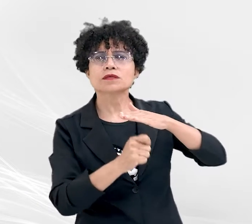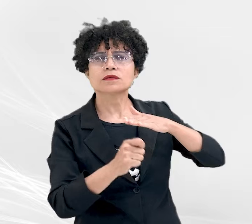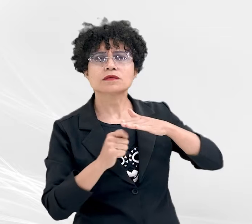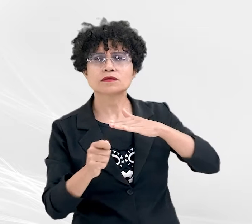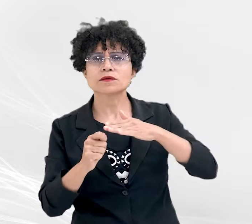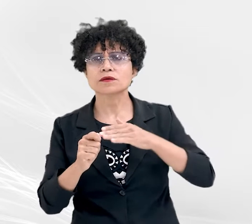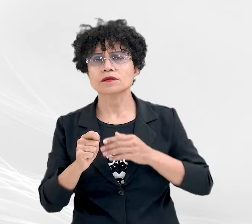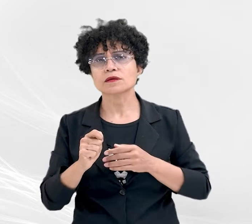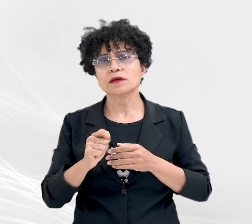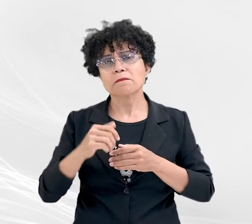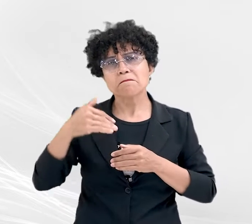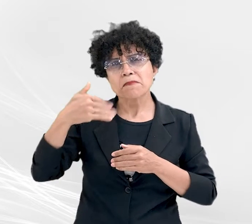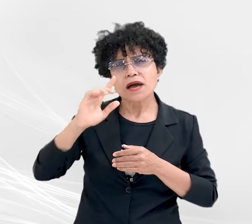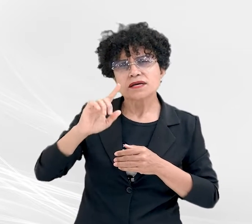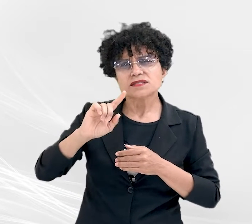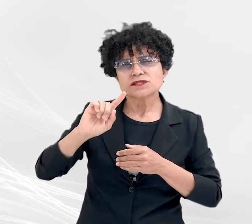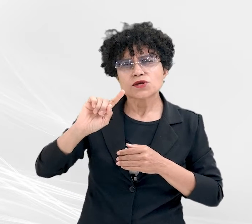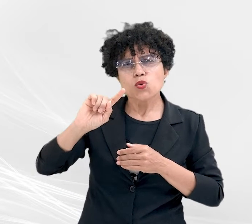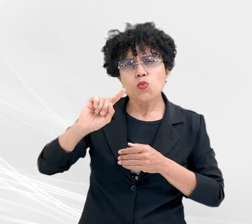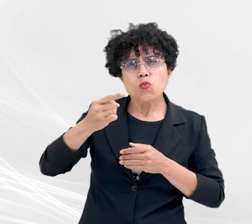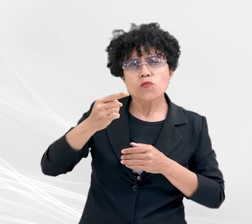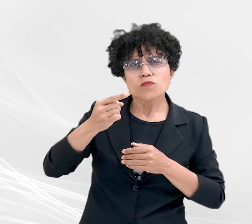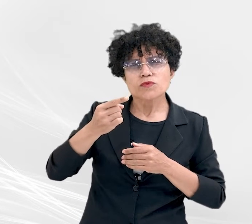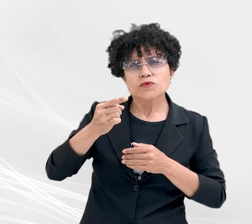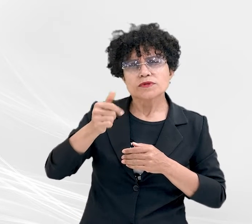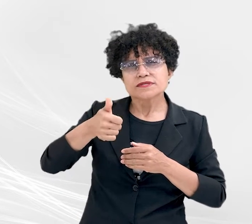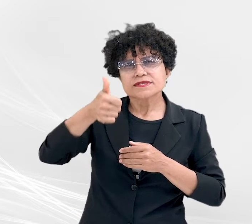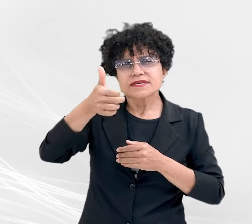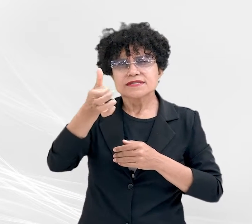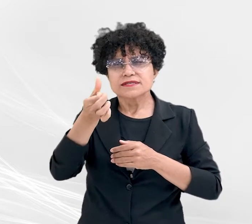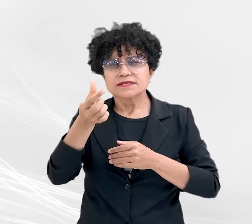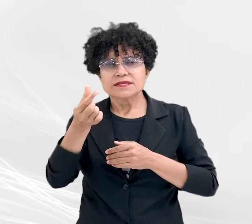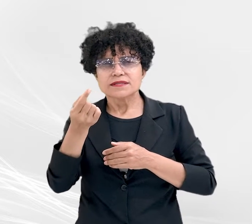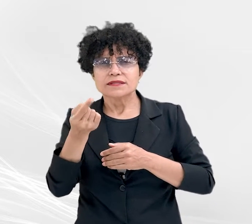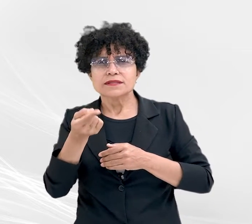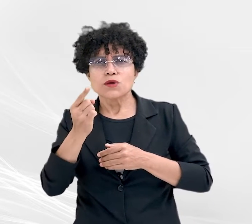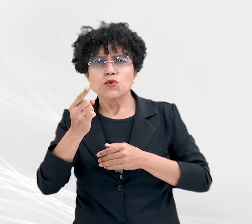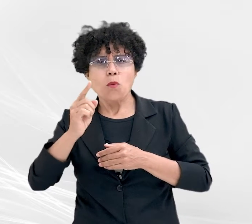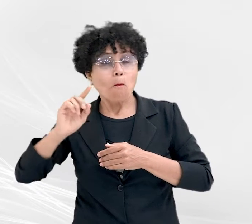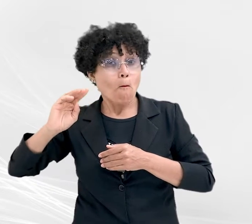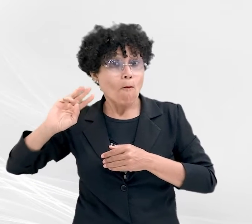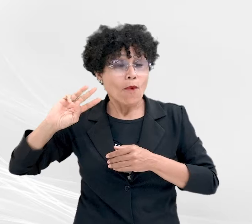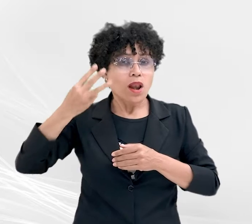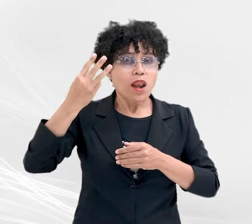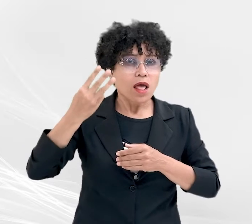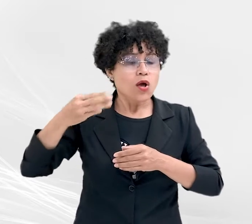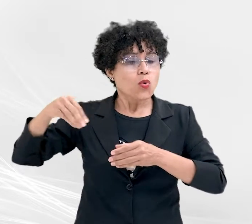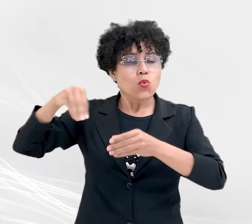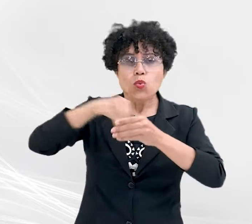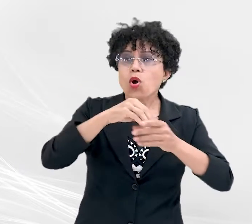de 1,61 milhão, as melhorias que estão sendo implementadas nos dois prédios